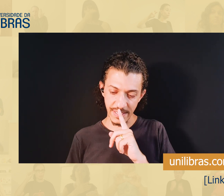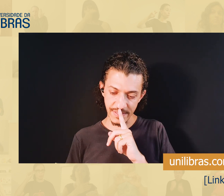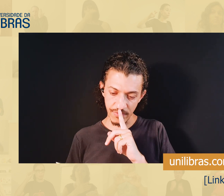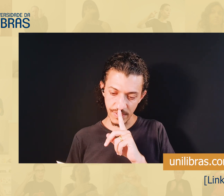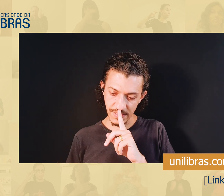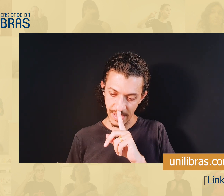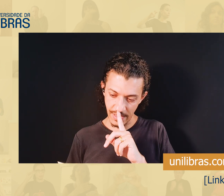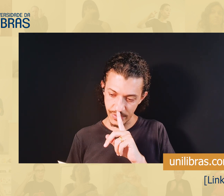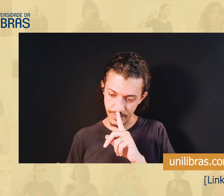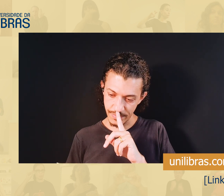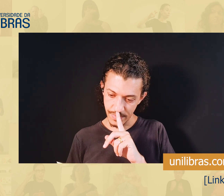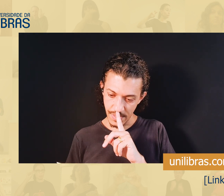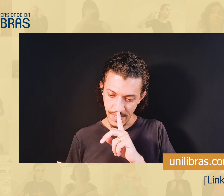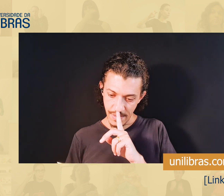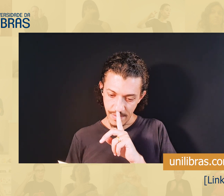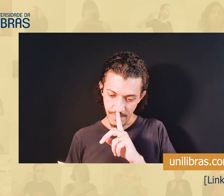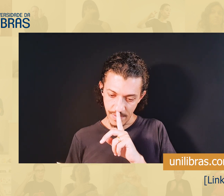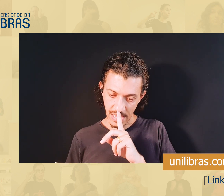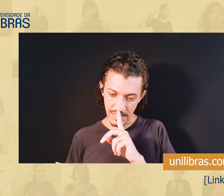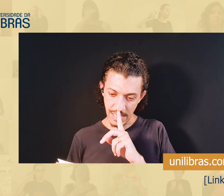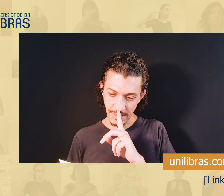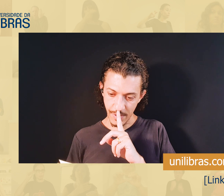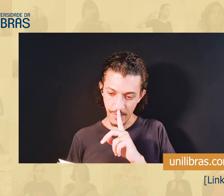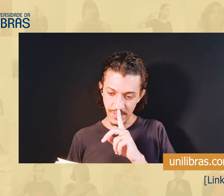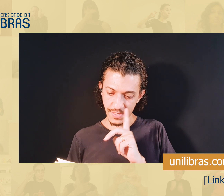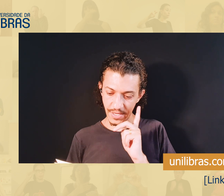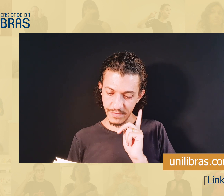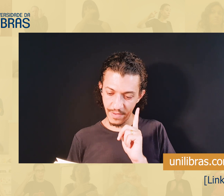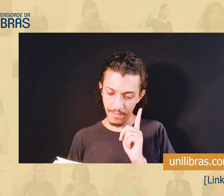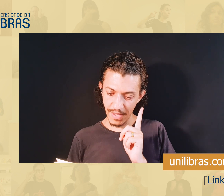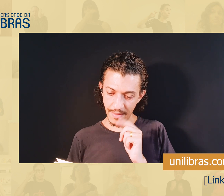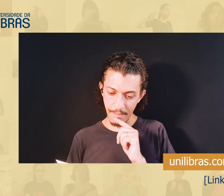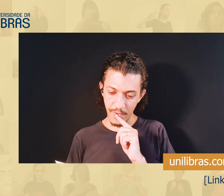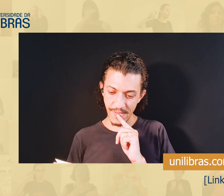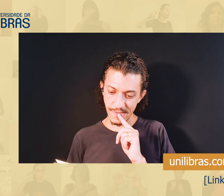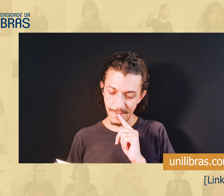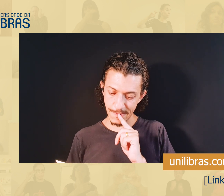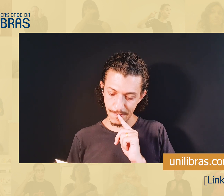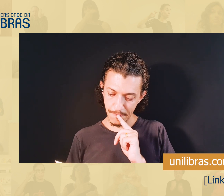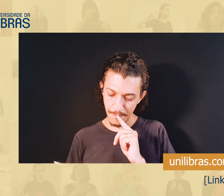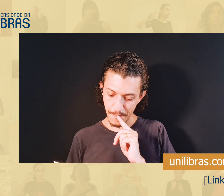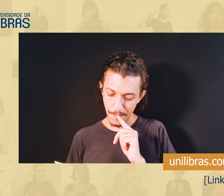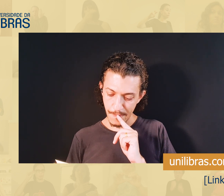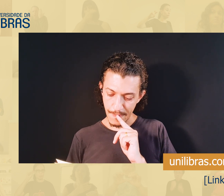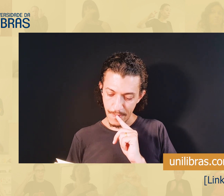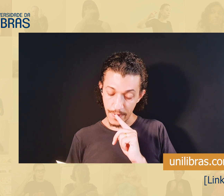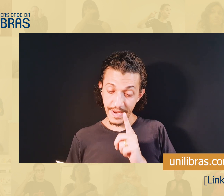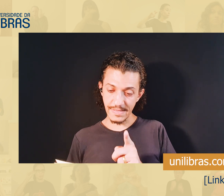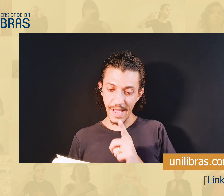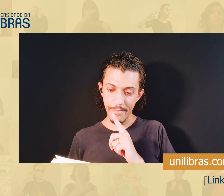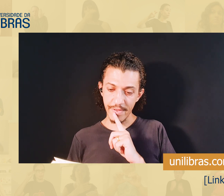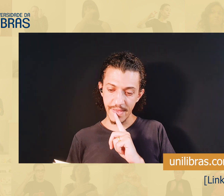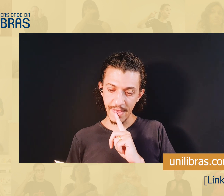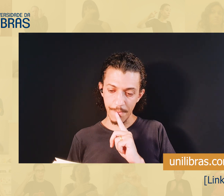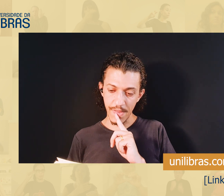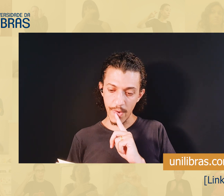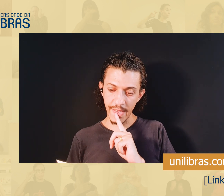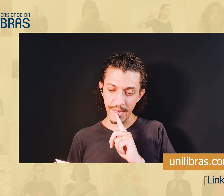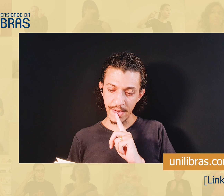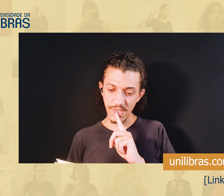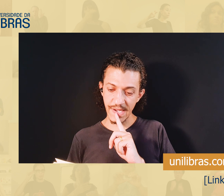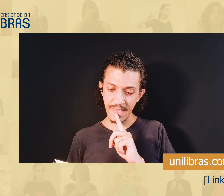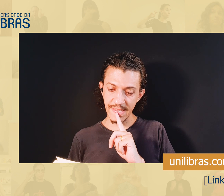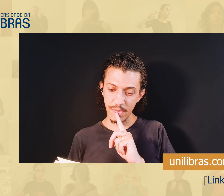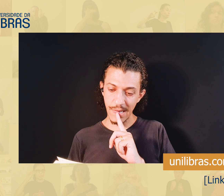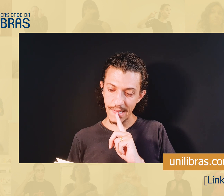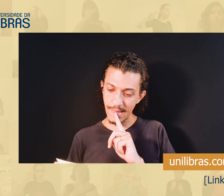Na verdade, a questão do estágio, essa proposta de estágio veio bem depois disso. porque nessa época aqui, eu